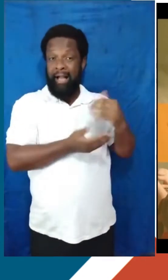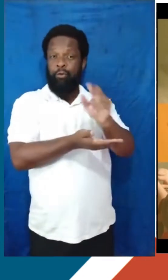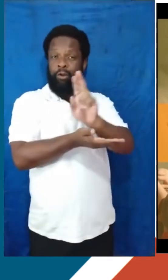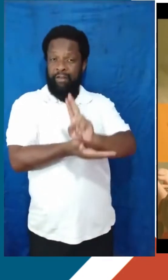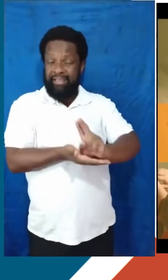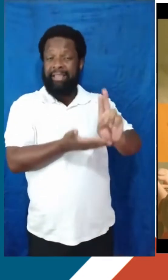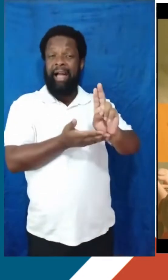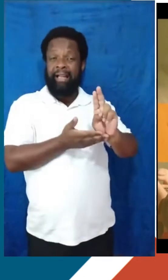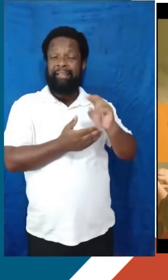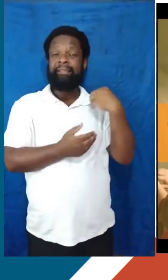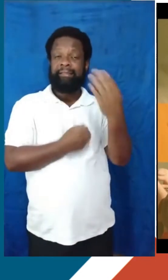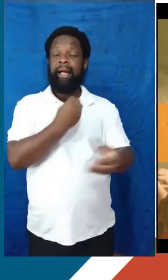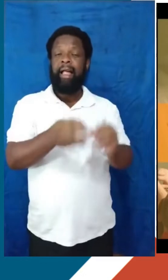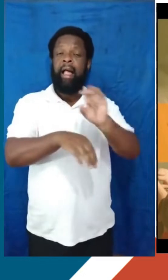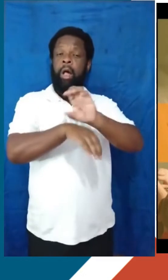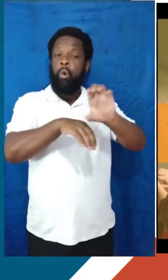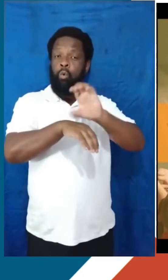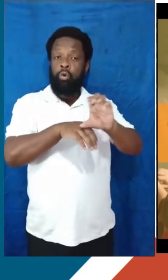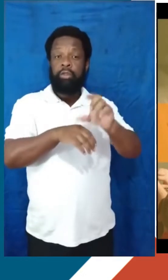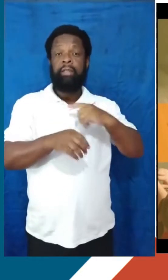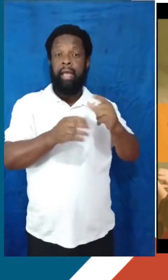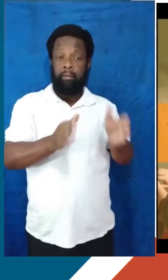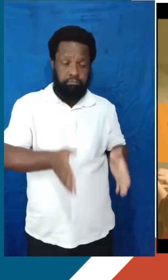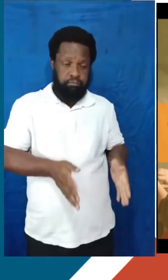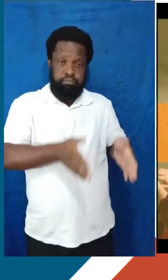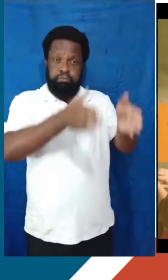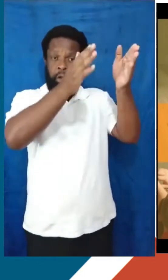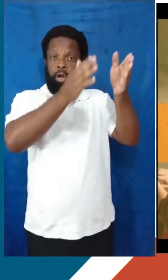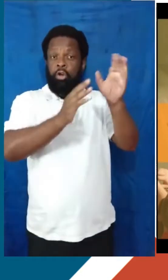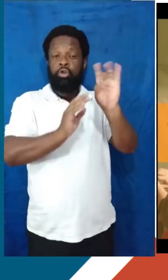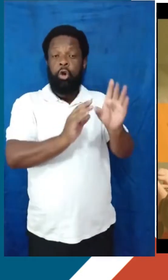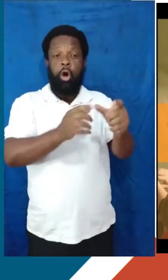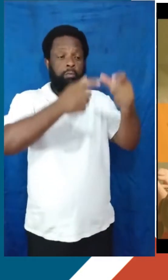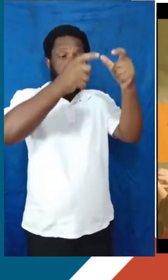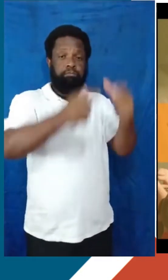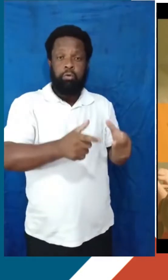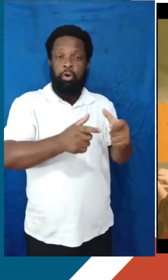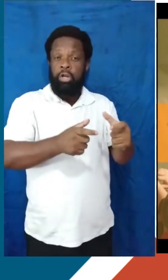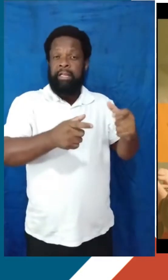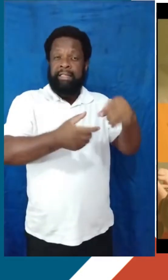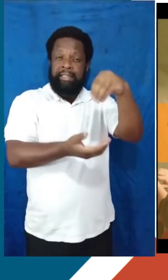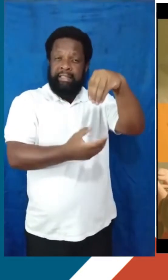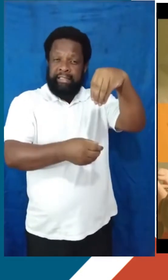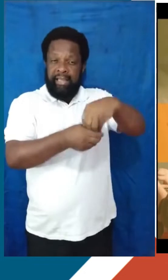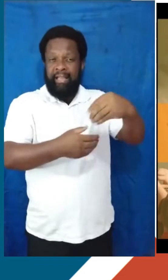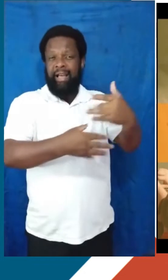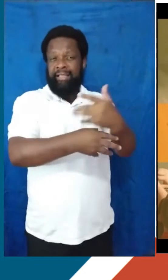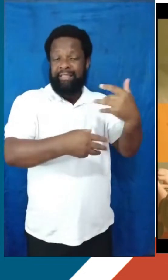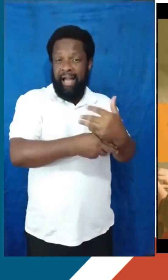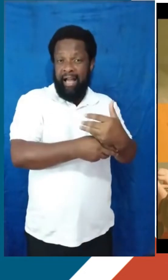ofereciam cursos, Tinham prédios apenas, campos apenas na região metropolitana da cidade do Rio. Passaram por um